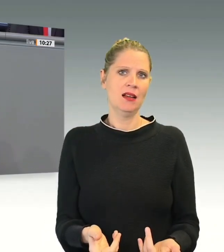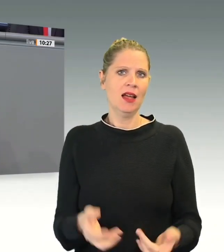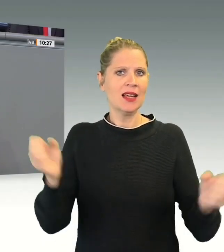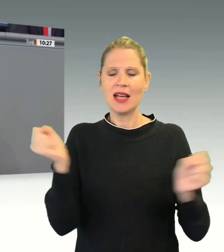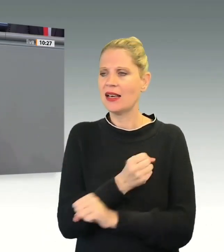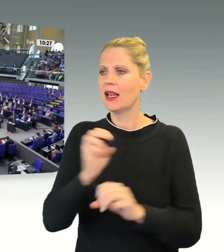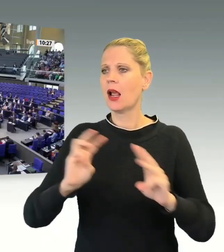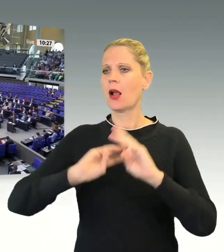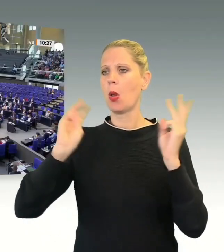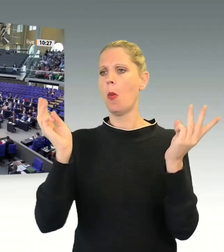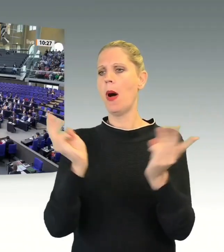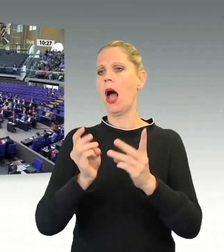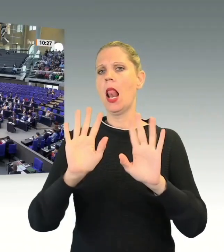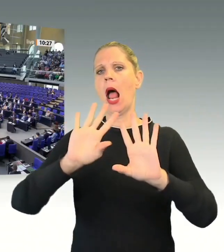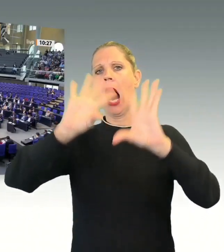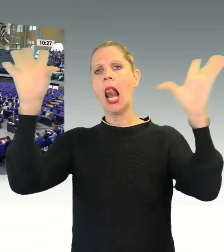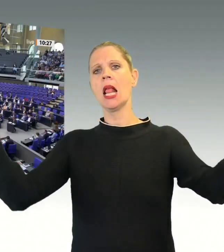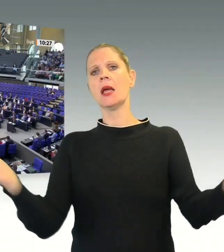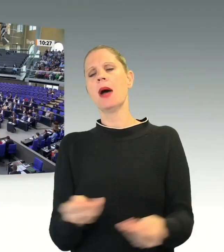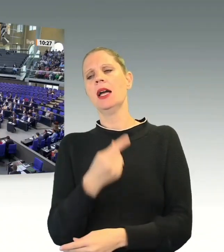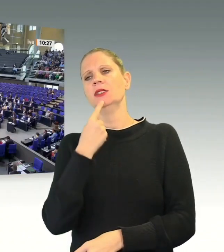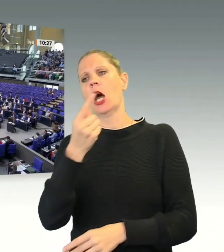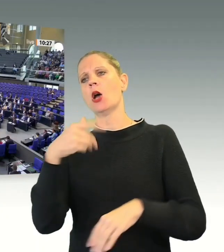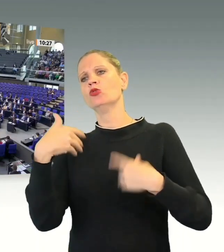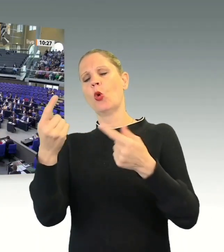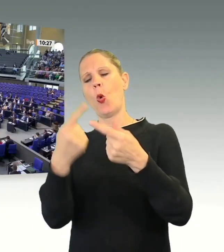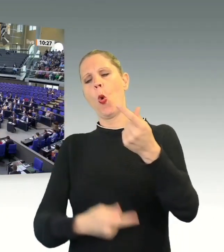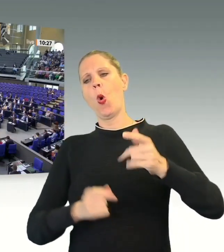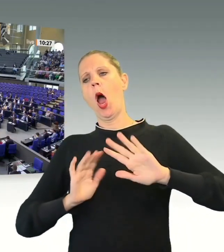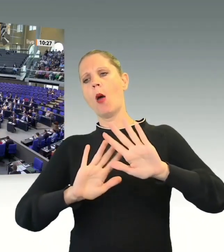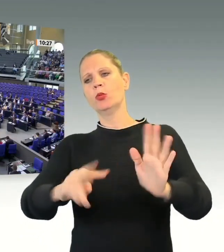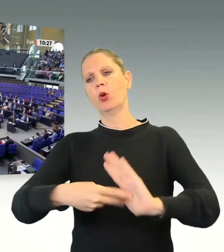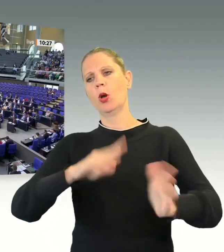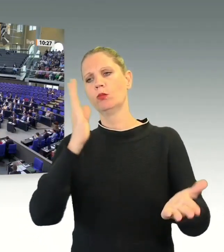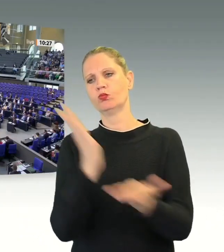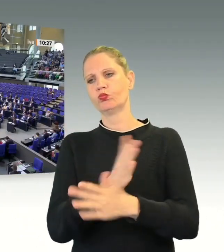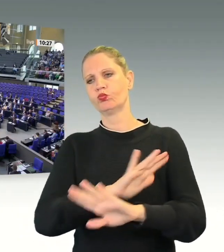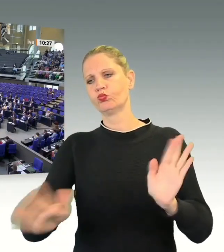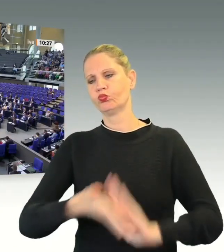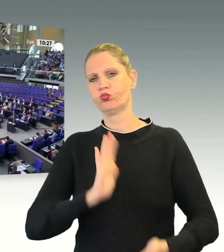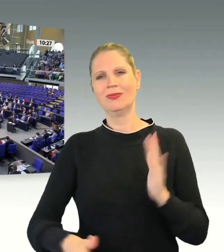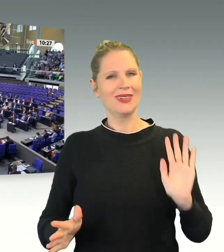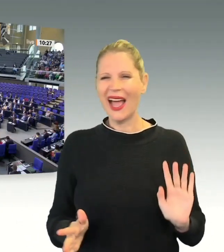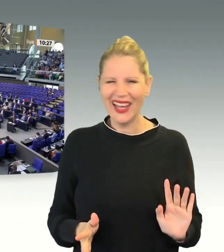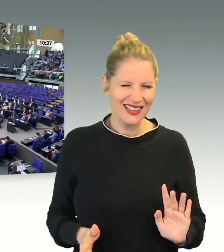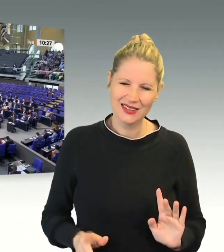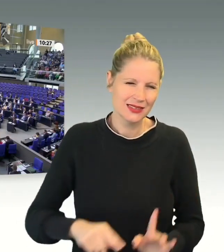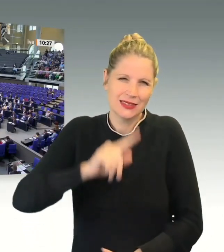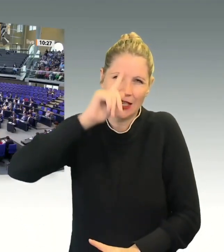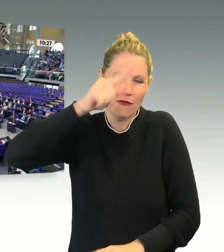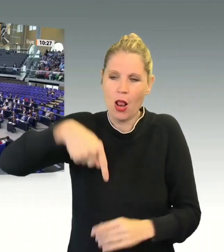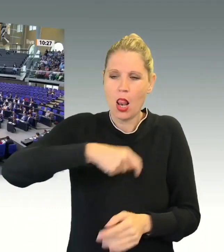und abstrakt Abschiebungspolitik machen darf und betracht macht, sondern dass es sinnvoll ist, gerade bei bestens integrierten